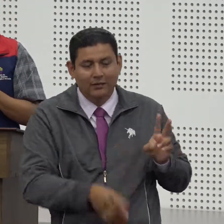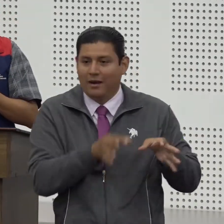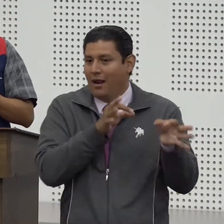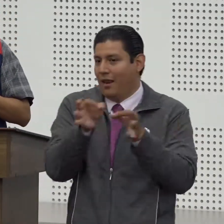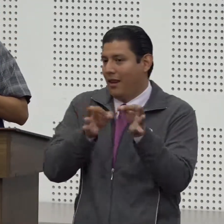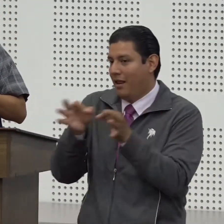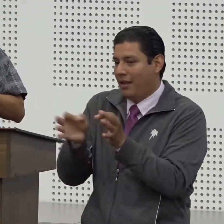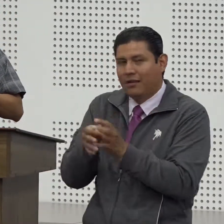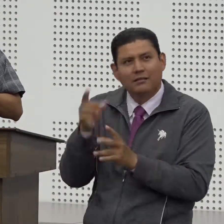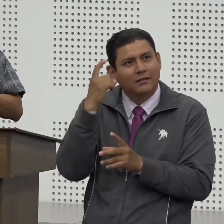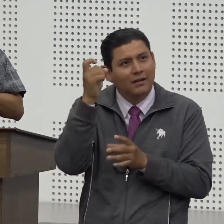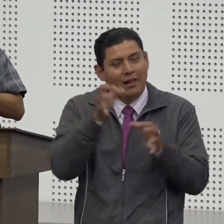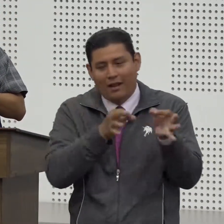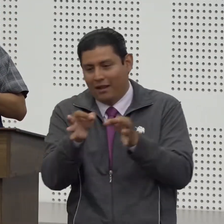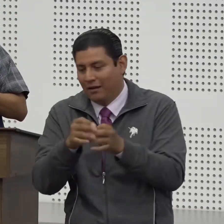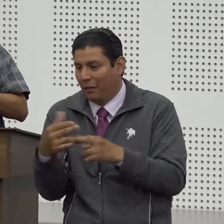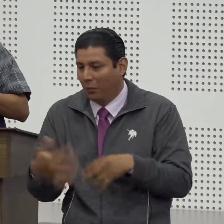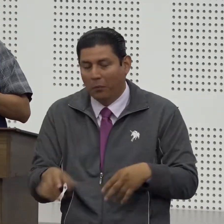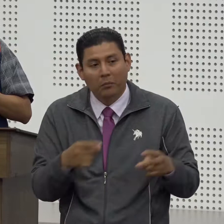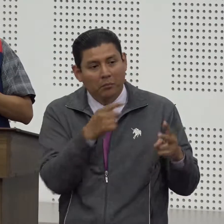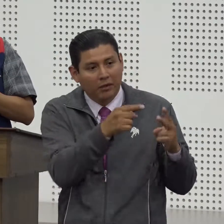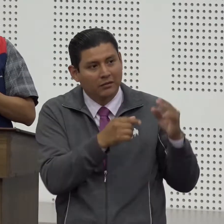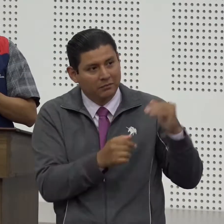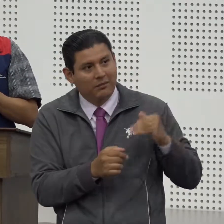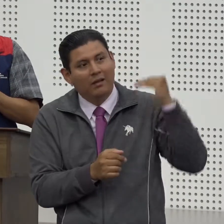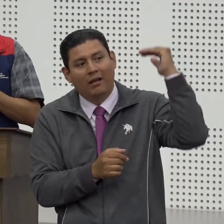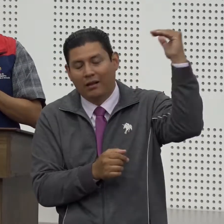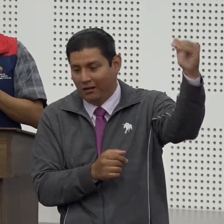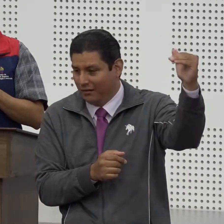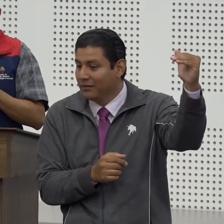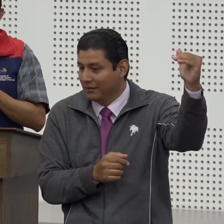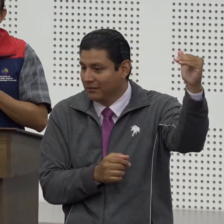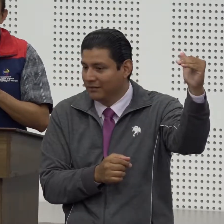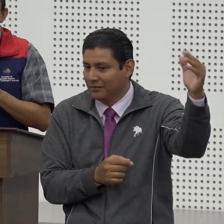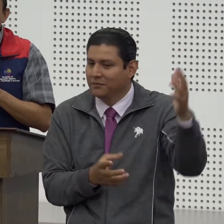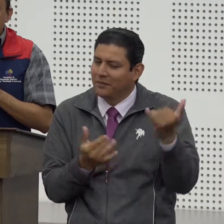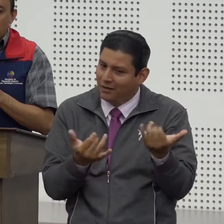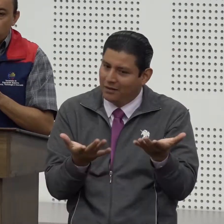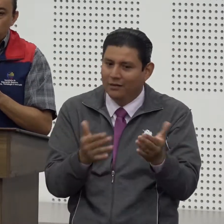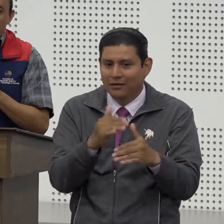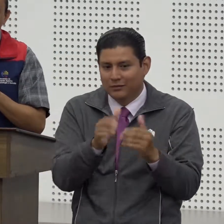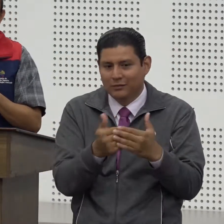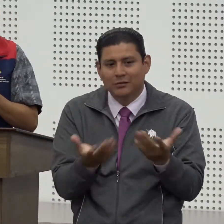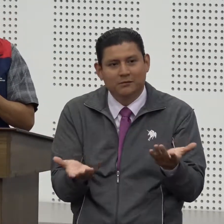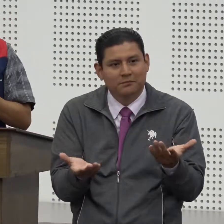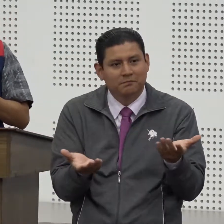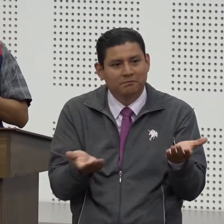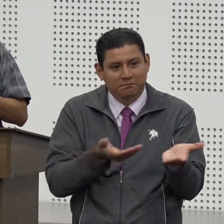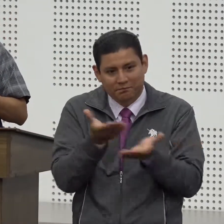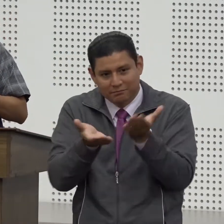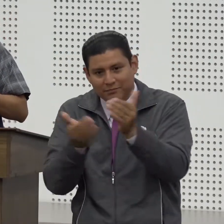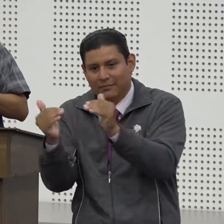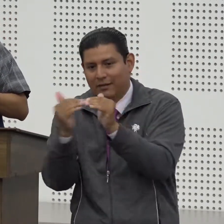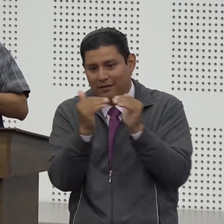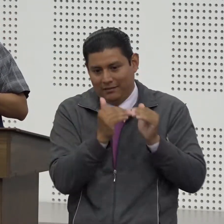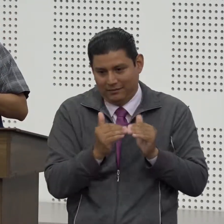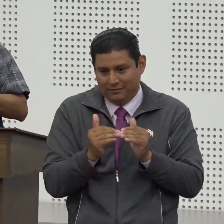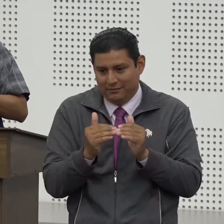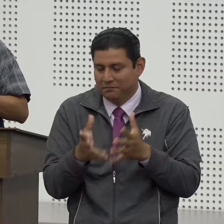ventaja sobre nosotros y hoy esa ventaja que ellos tienen vamos a compartirla sé que la van a compartir con nosotros y eso es bueno